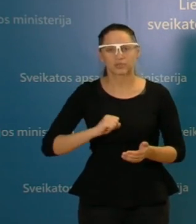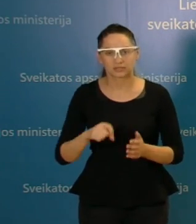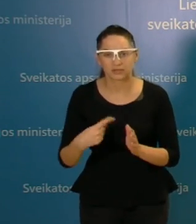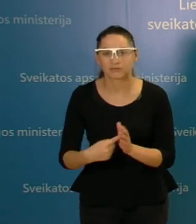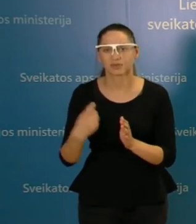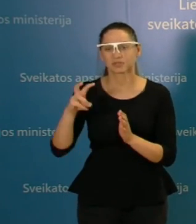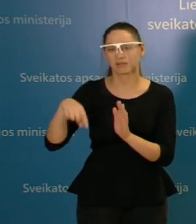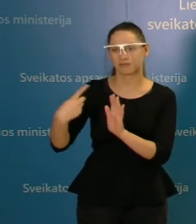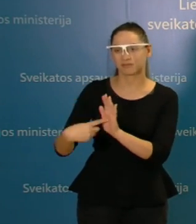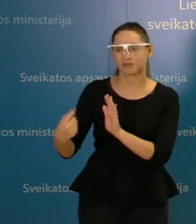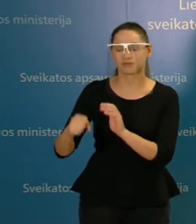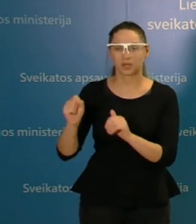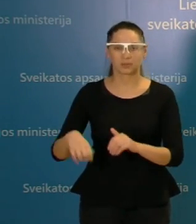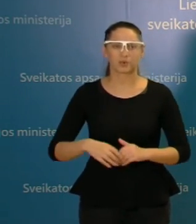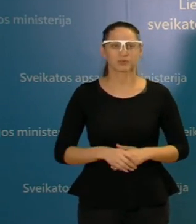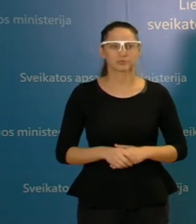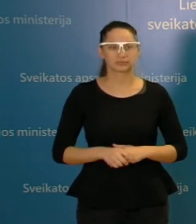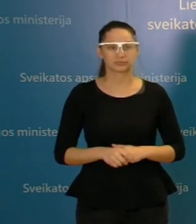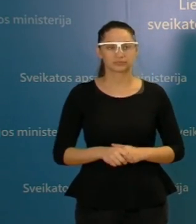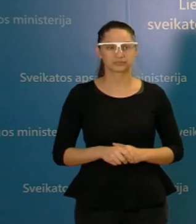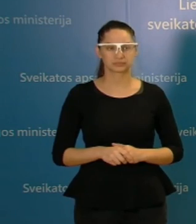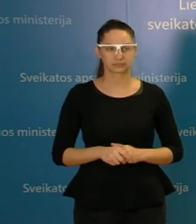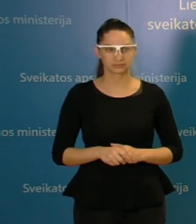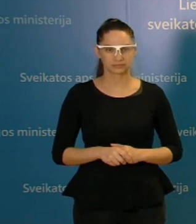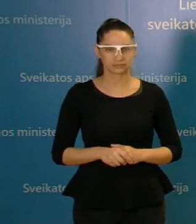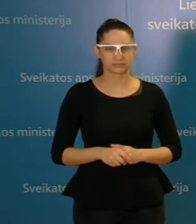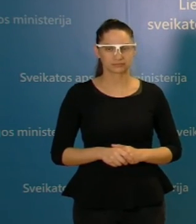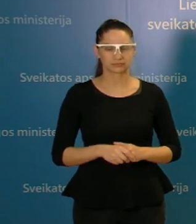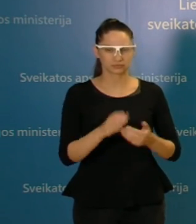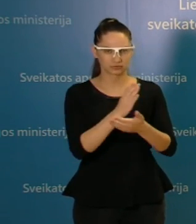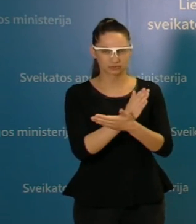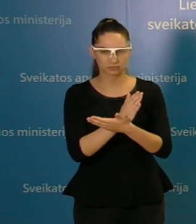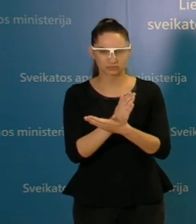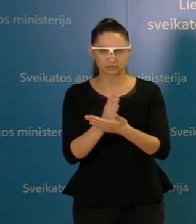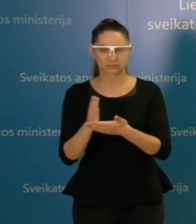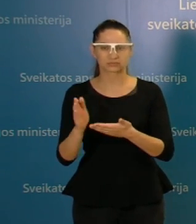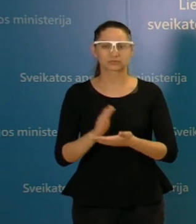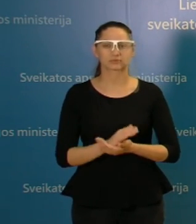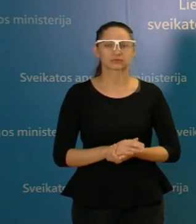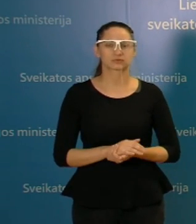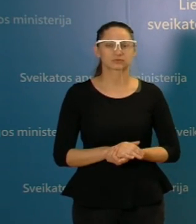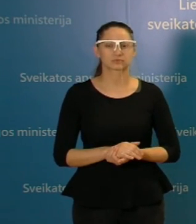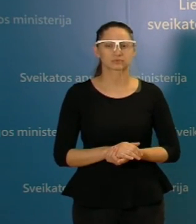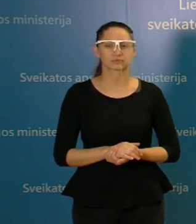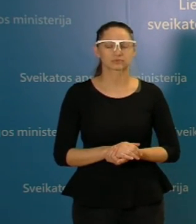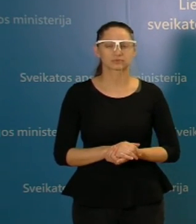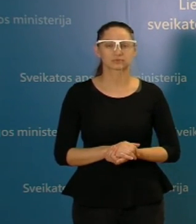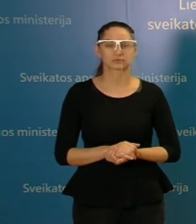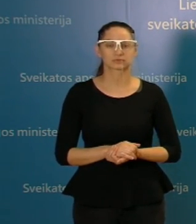Razmoviniai. Tai jungiamės iš eilės, jungiamės tiesiog kas rankas kelia, tai matau,